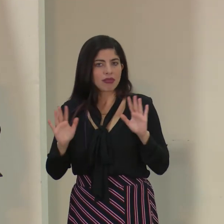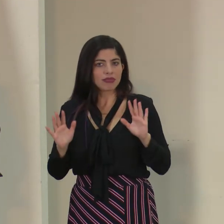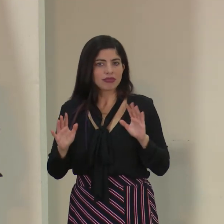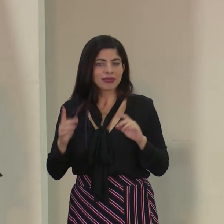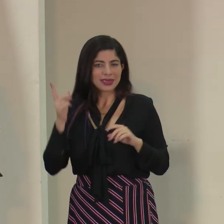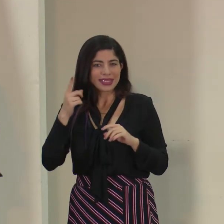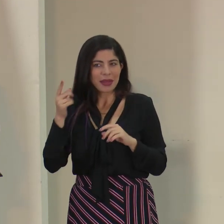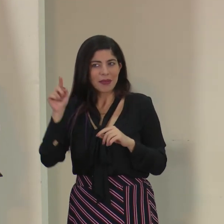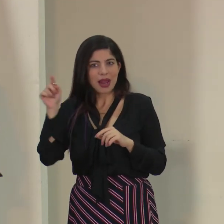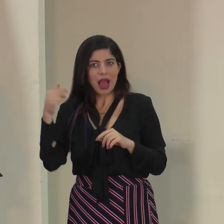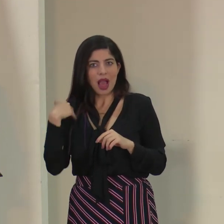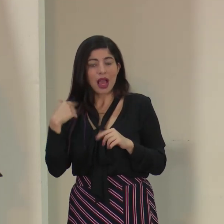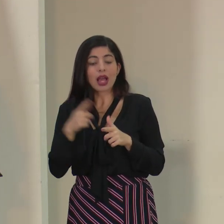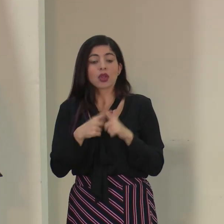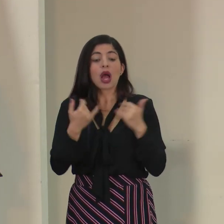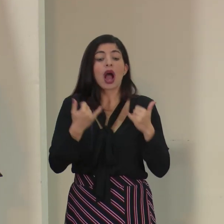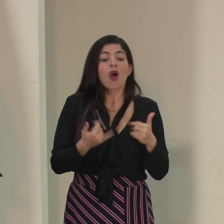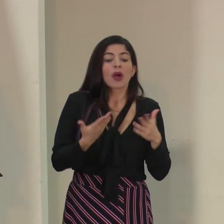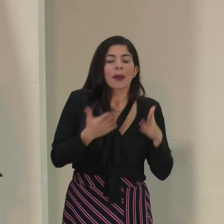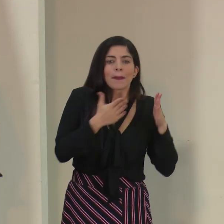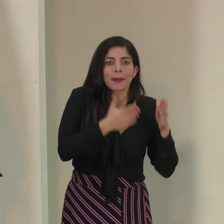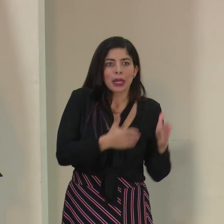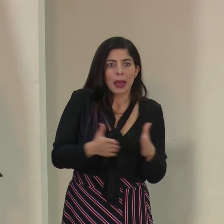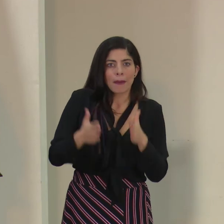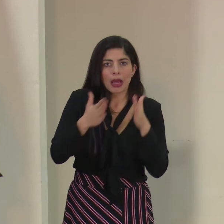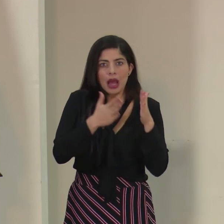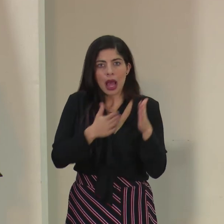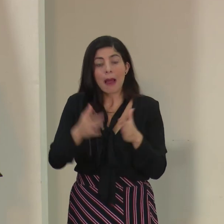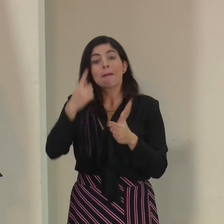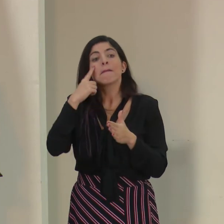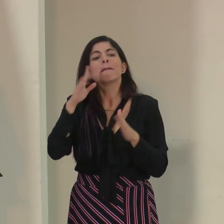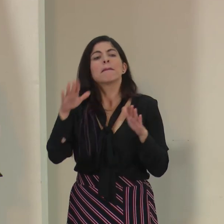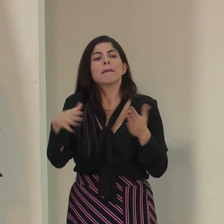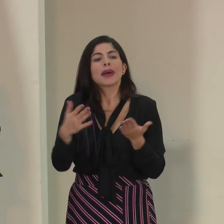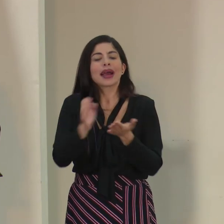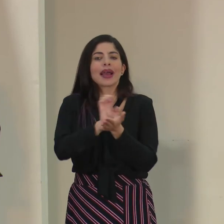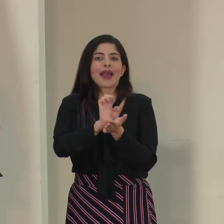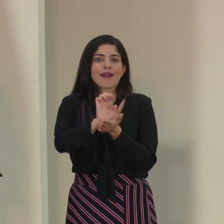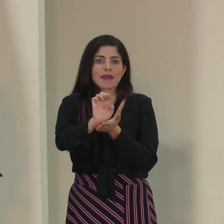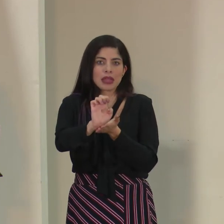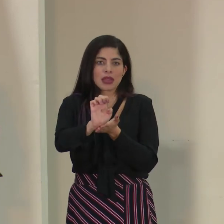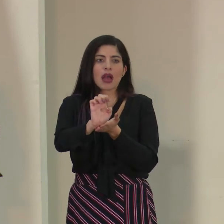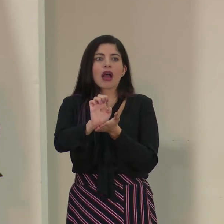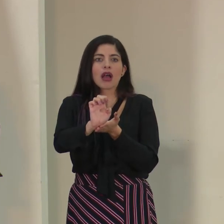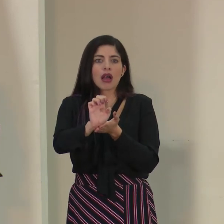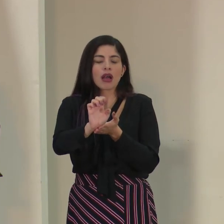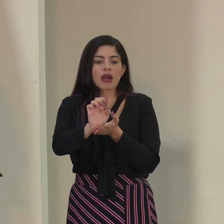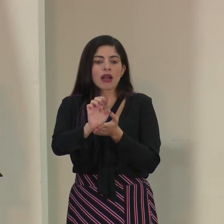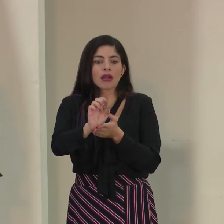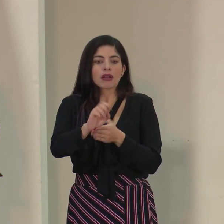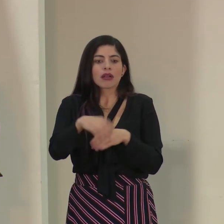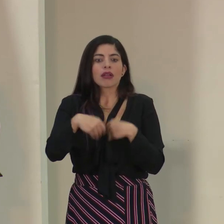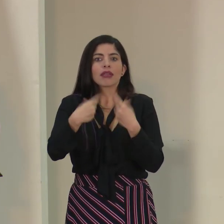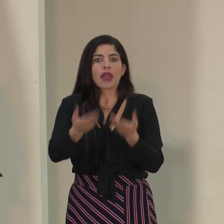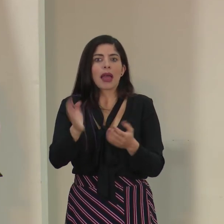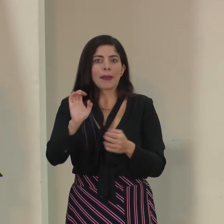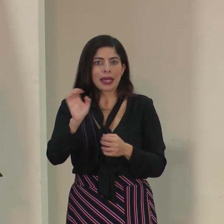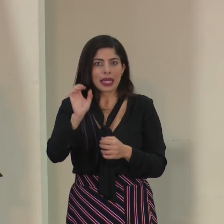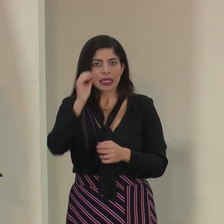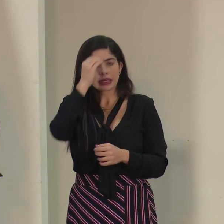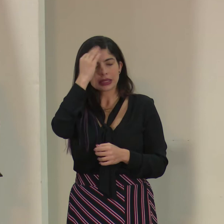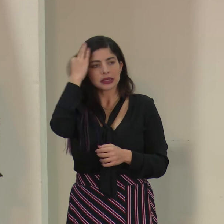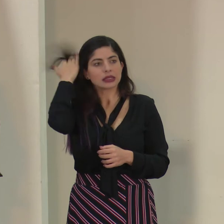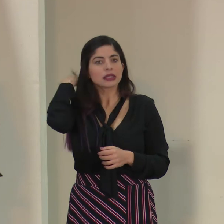Entonces, estamos tomando las acciones de preparación justamente para evitar que tengamos que llegar a un estado de emergencia.